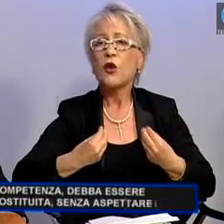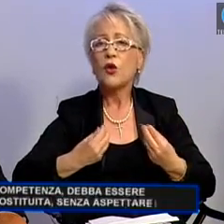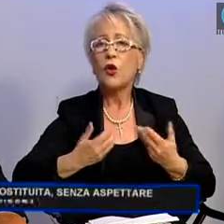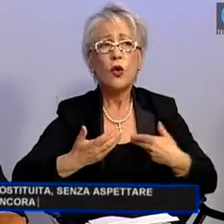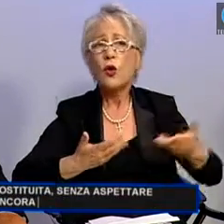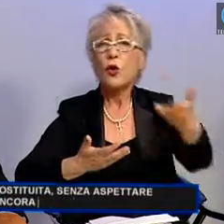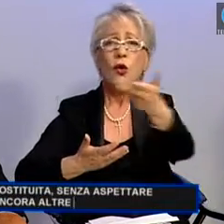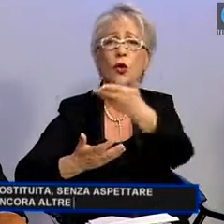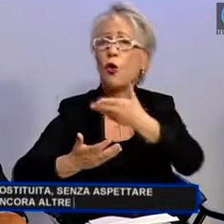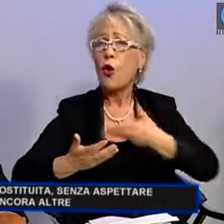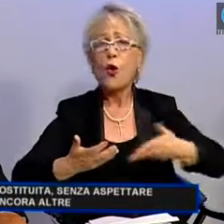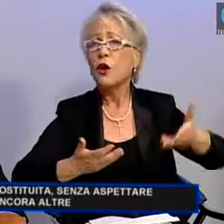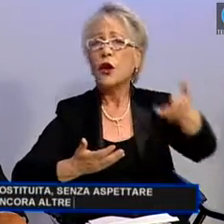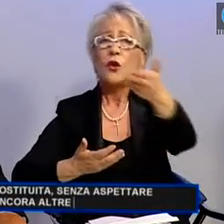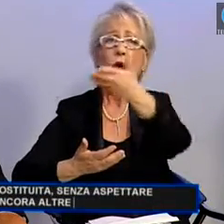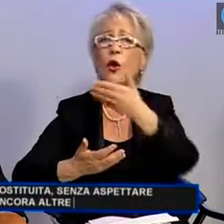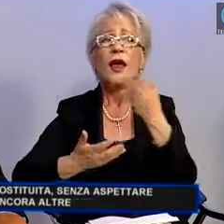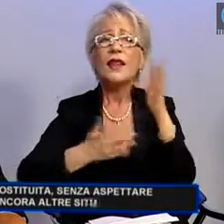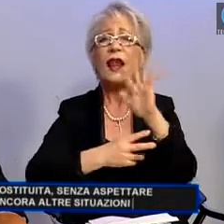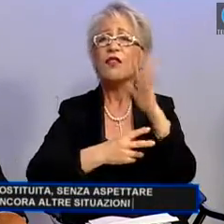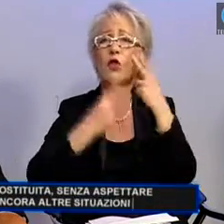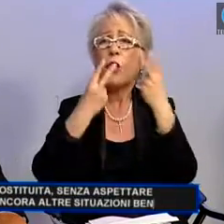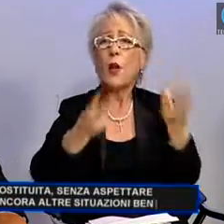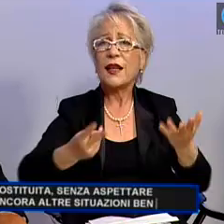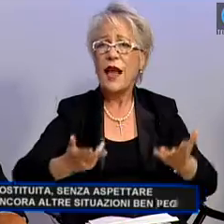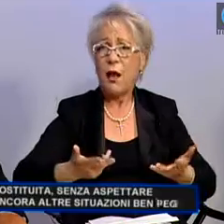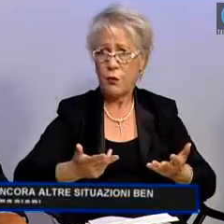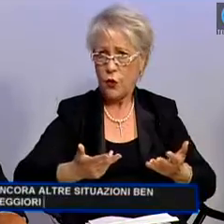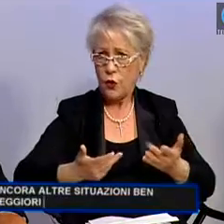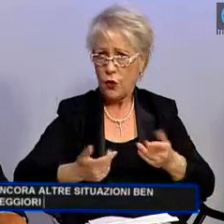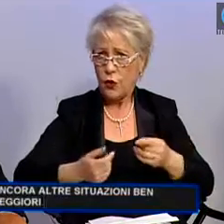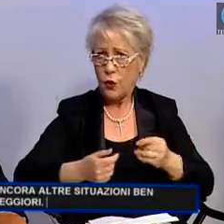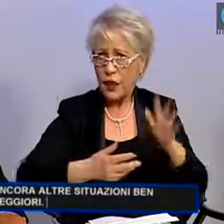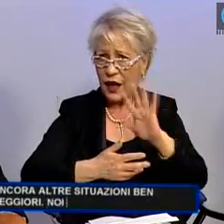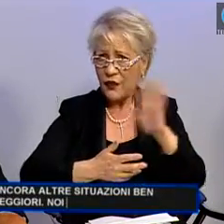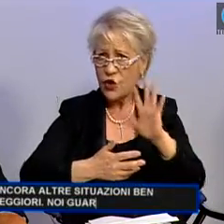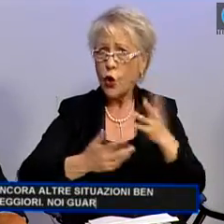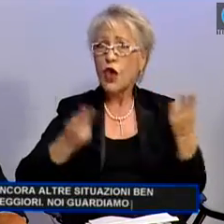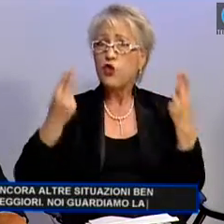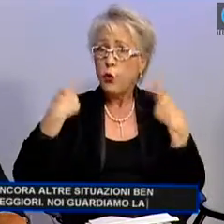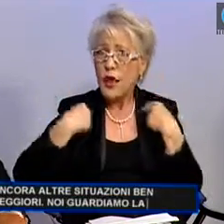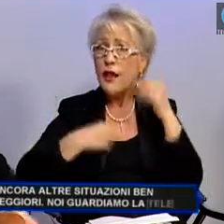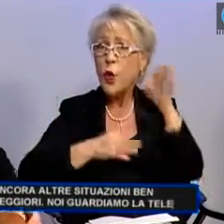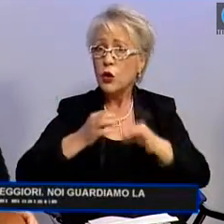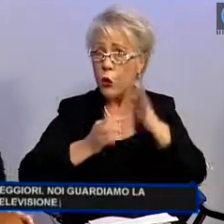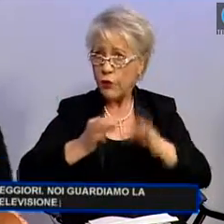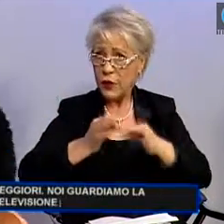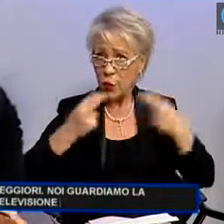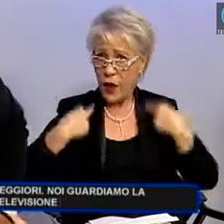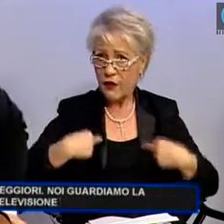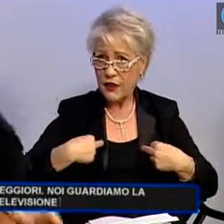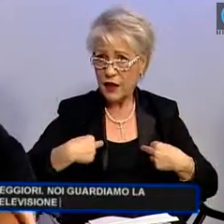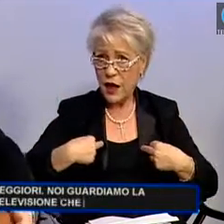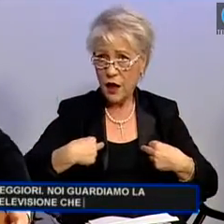altre situazioni ben peggiori. Noi guardiamo la televisione,